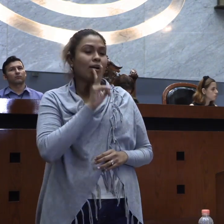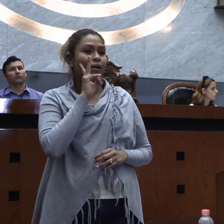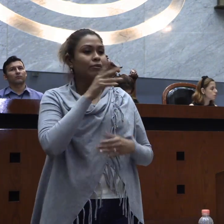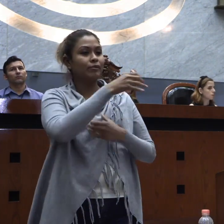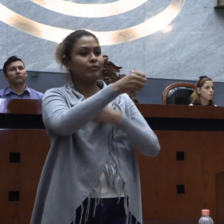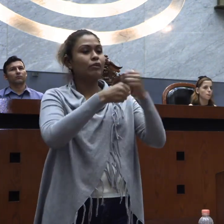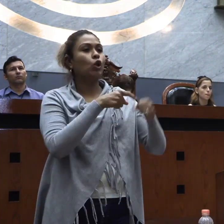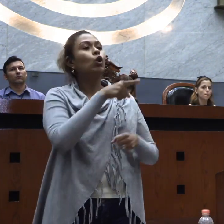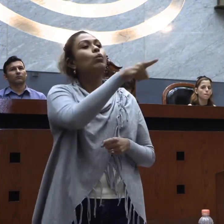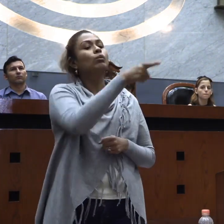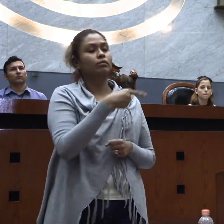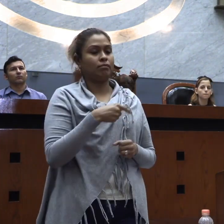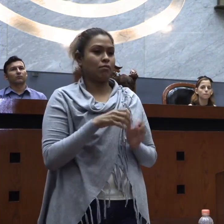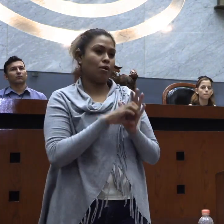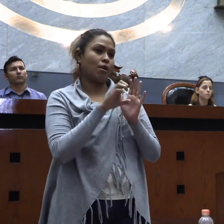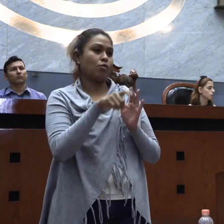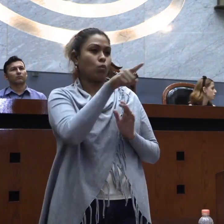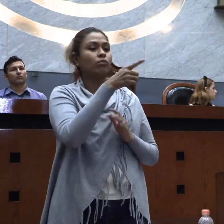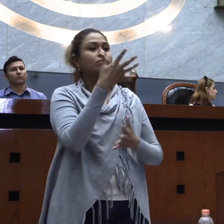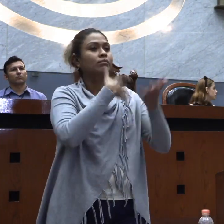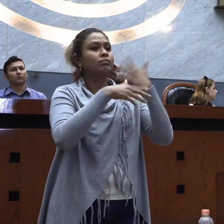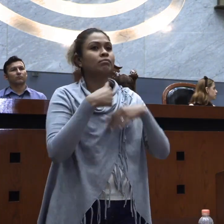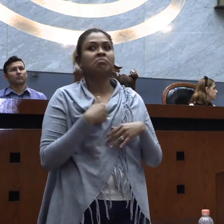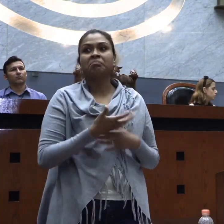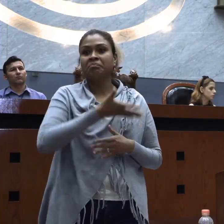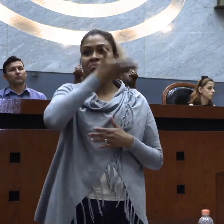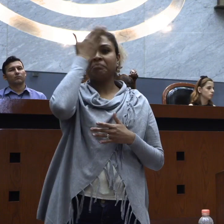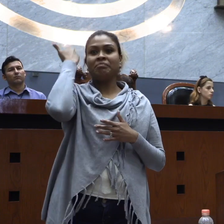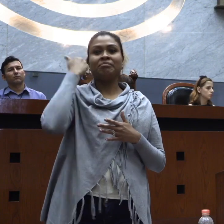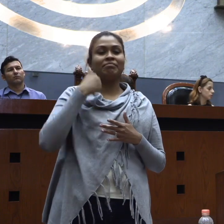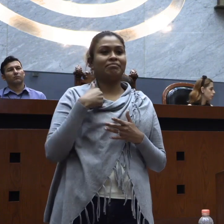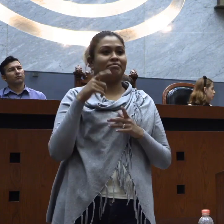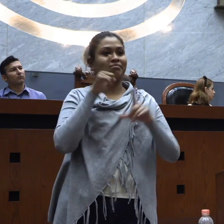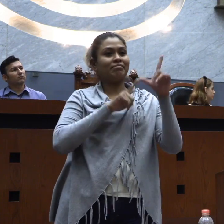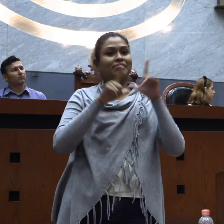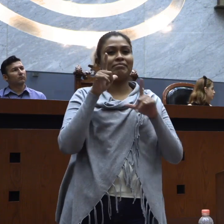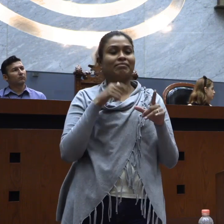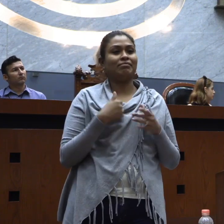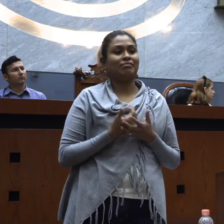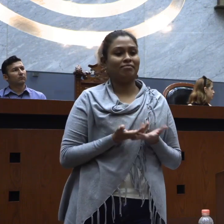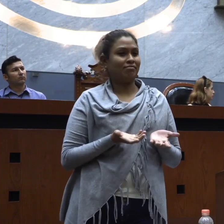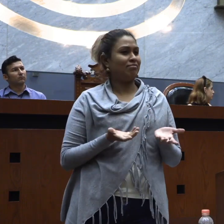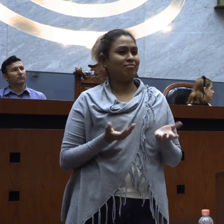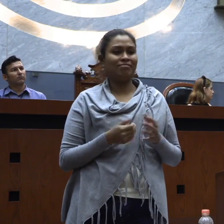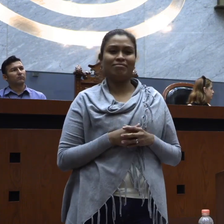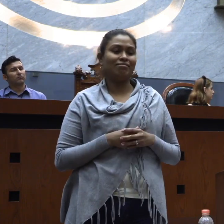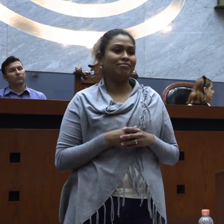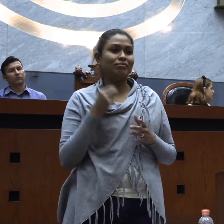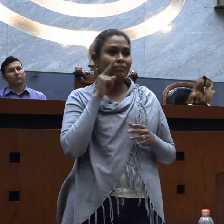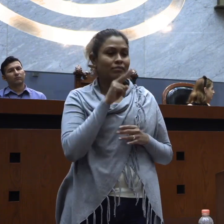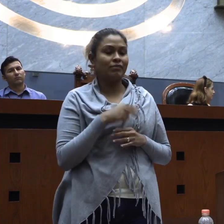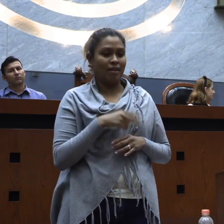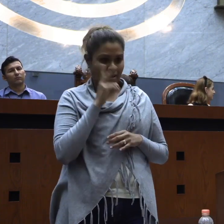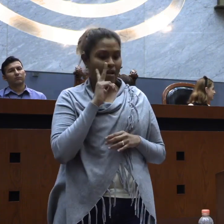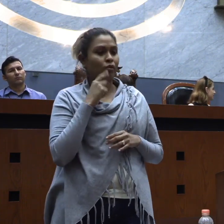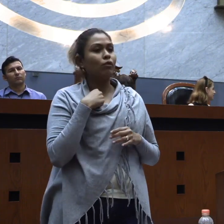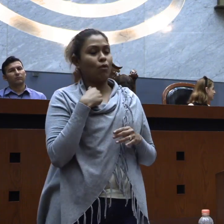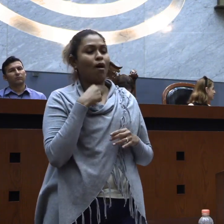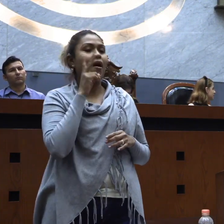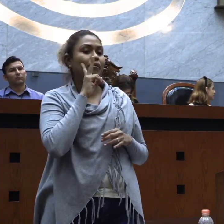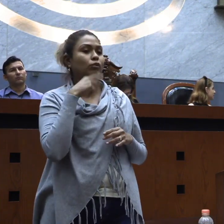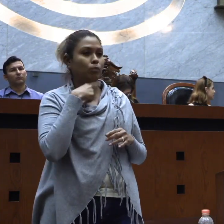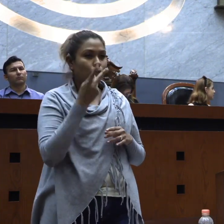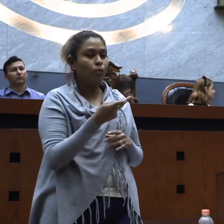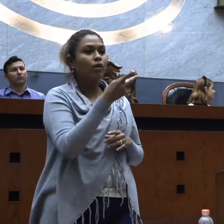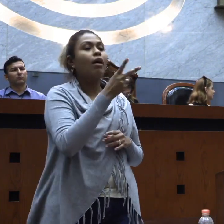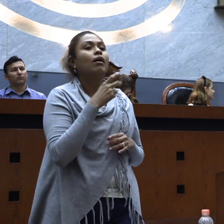rezagadas y por ejemplo hay personas que no conocen la lengua de señas, que no se comunican con